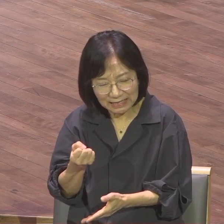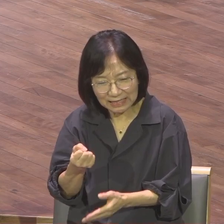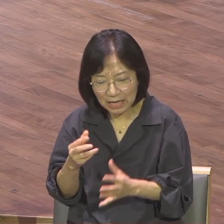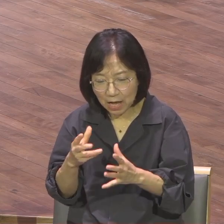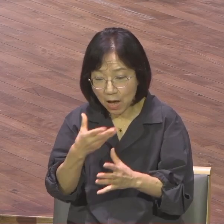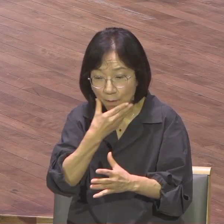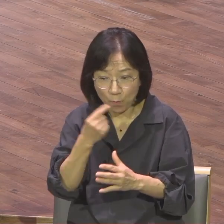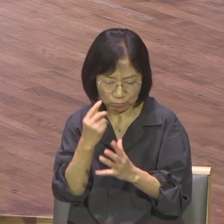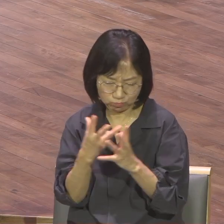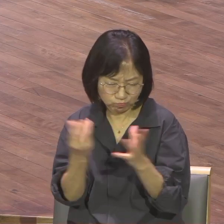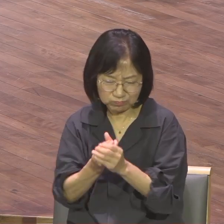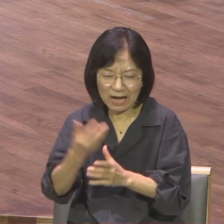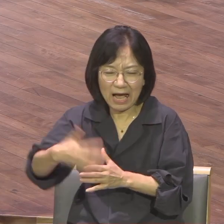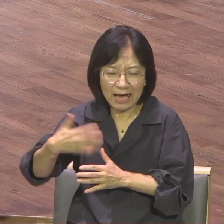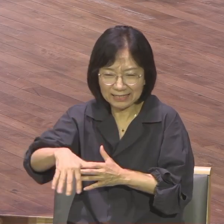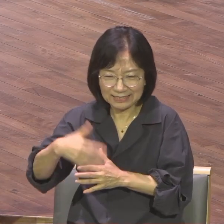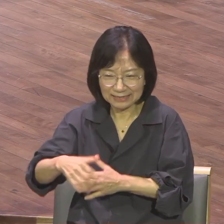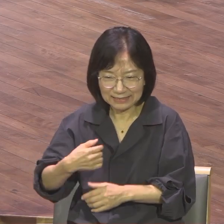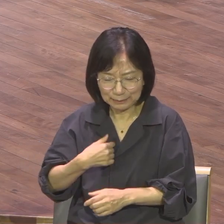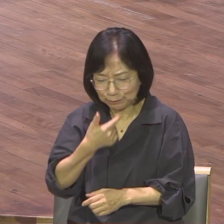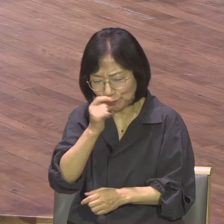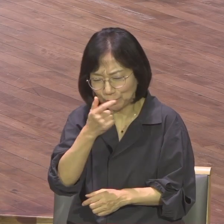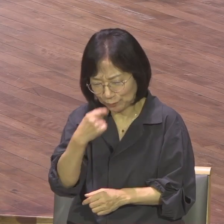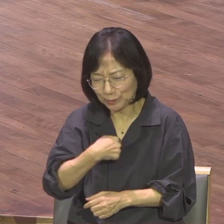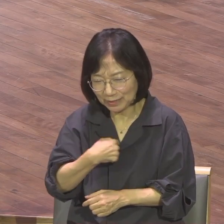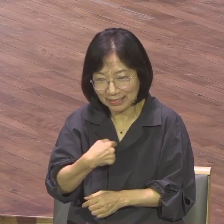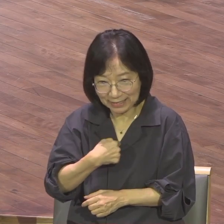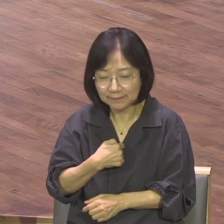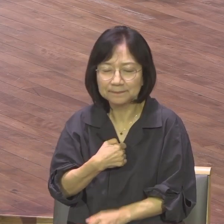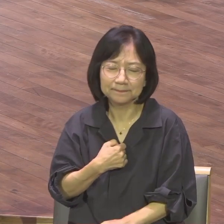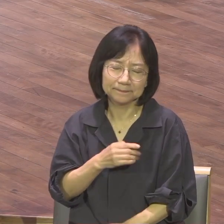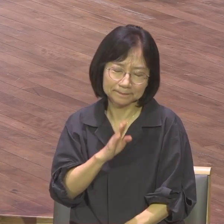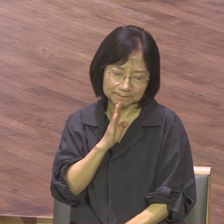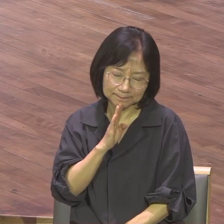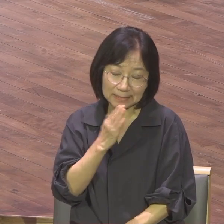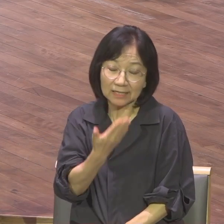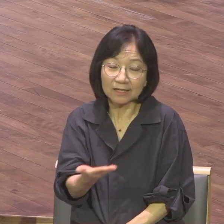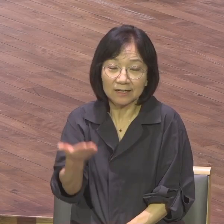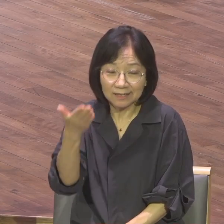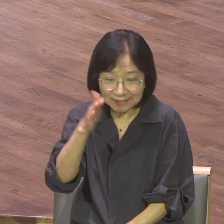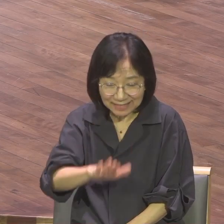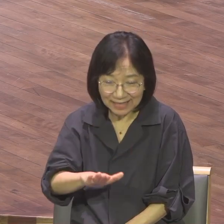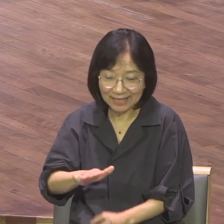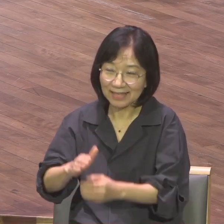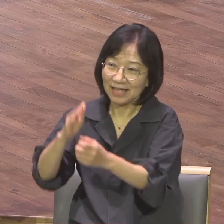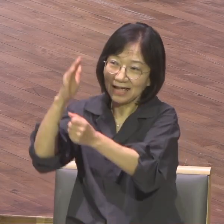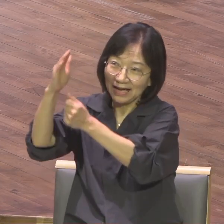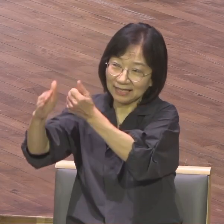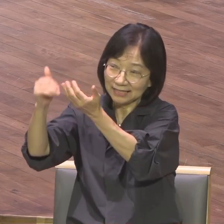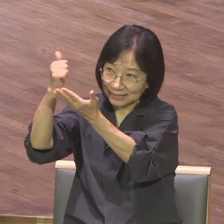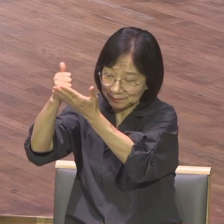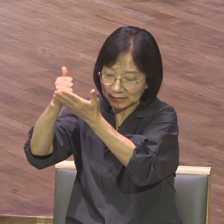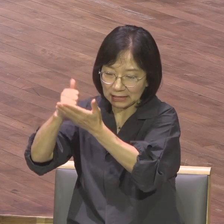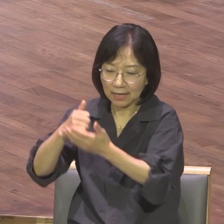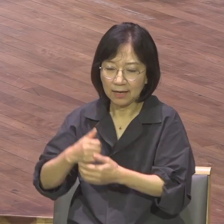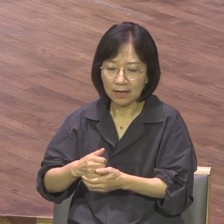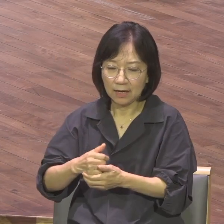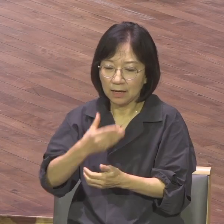많은 체질과 창세기 3장의 찌꺼기가 남아있지만 그런 나를 하나님은 이 시대에 망대로 부르신 거예요 마치